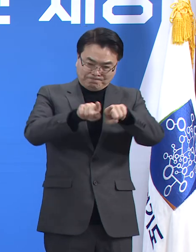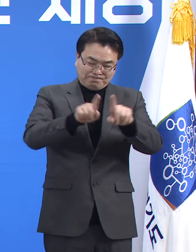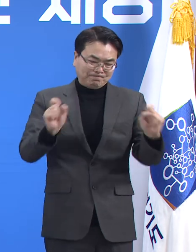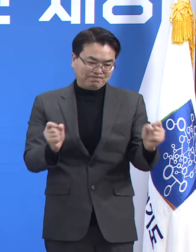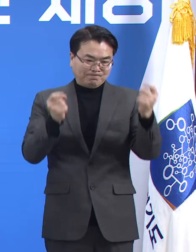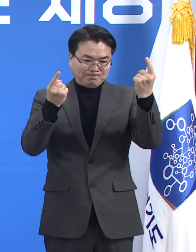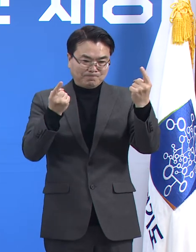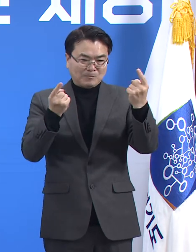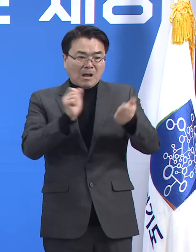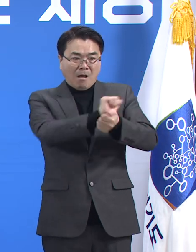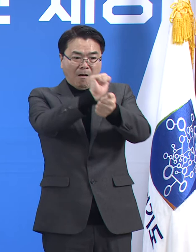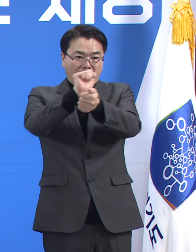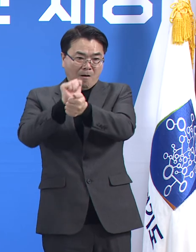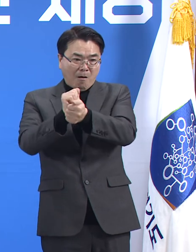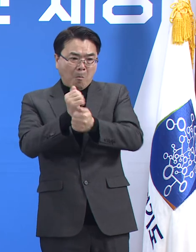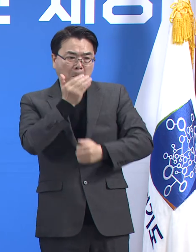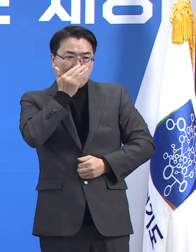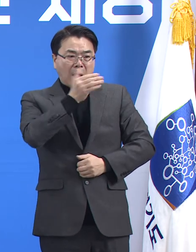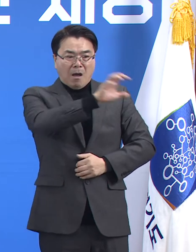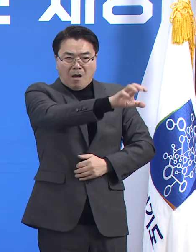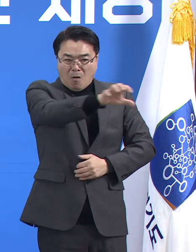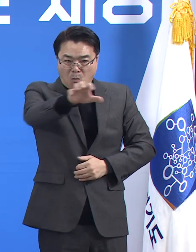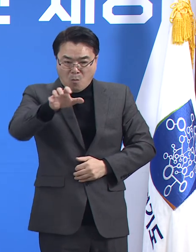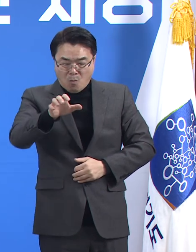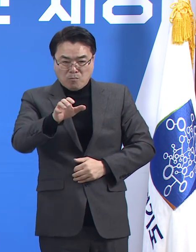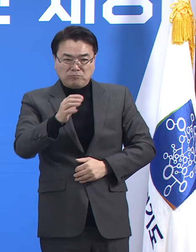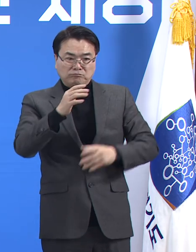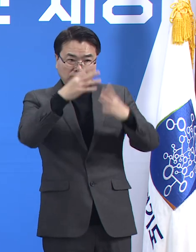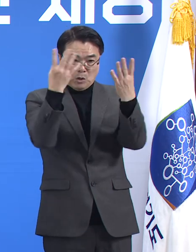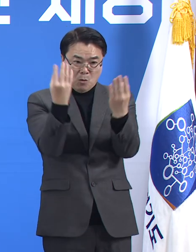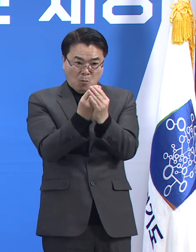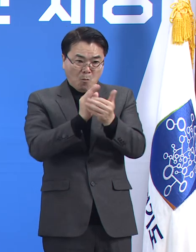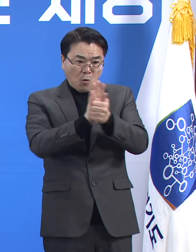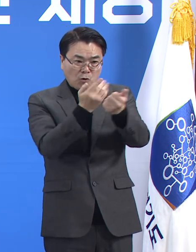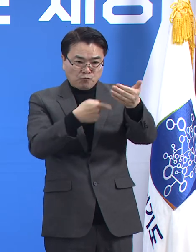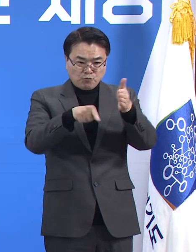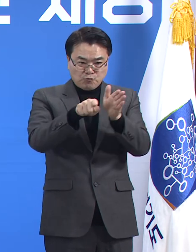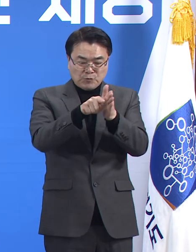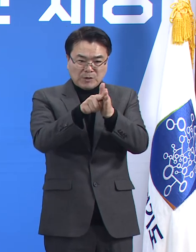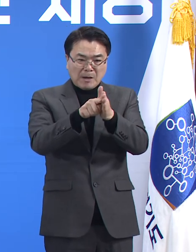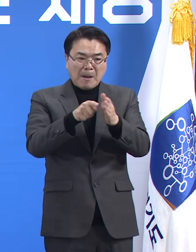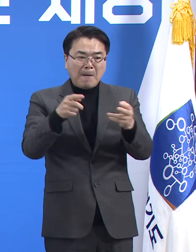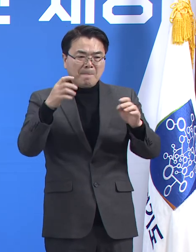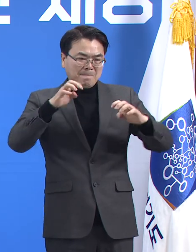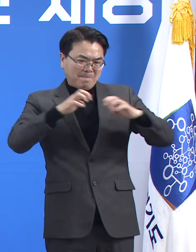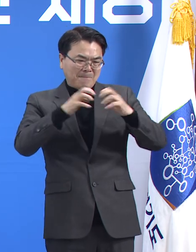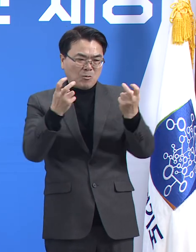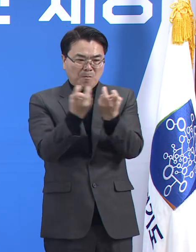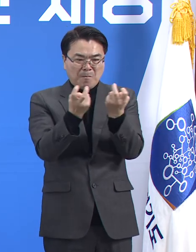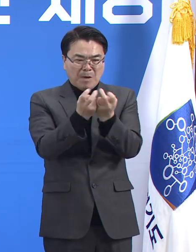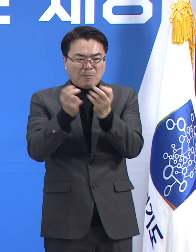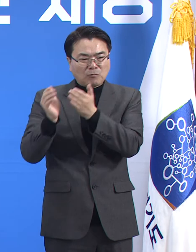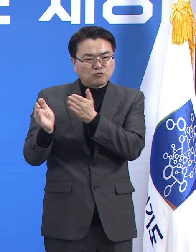취약시설을 충분히 보호할 수 있는 보다 실효성 있는 전략이 수립되고 실행되어야 합니다.